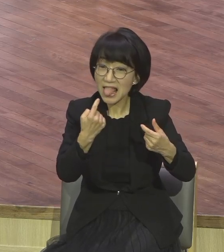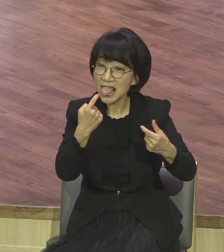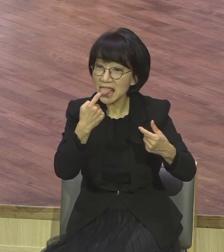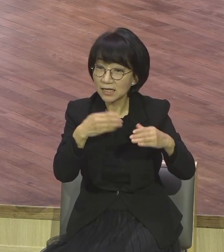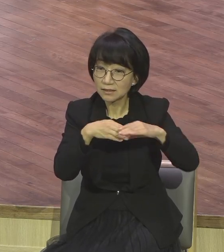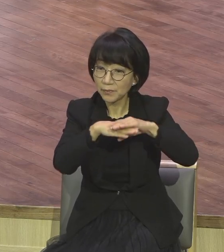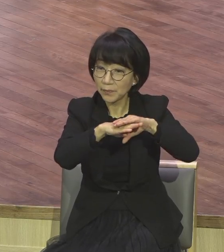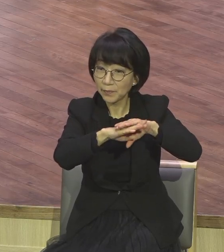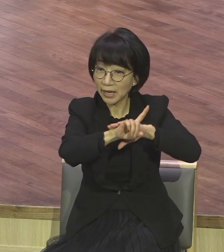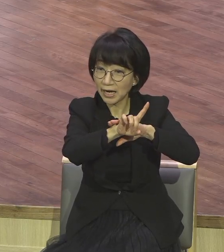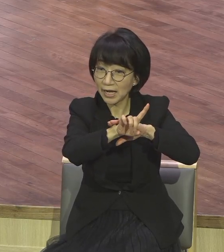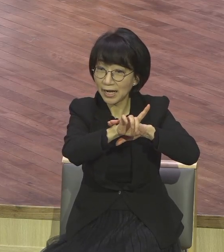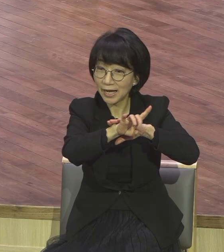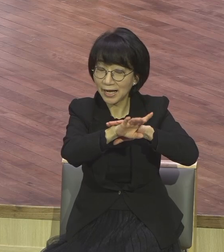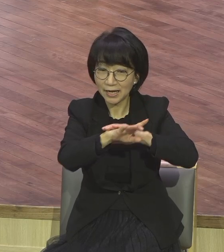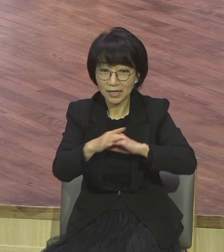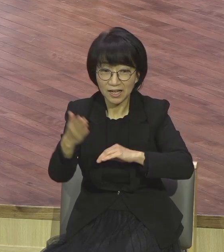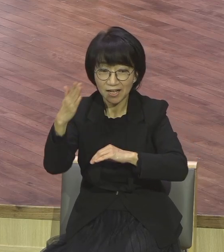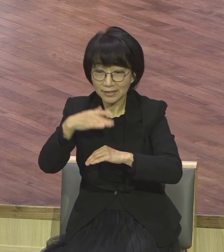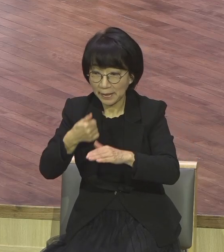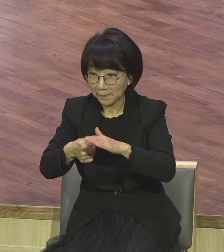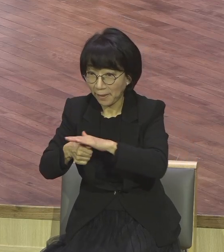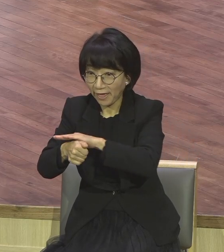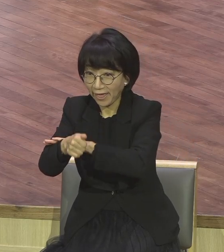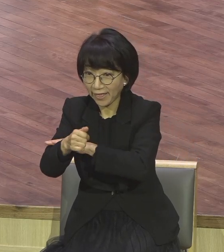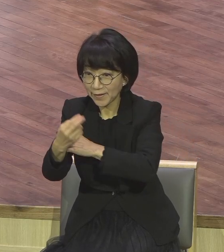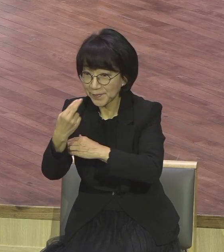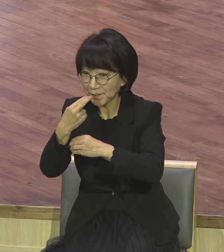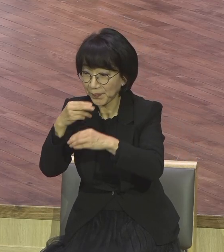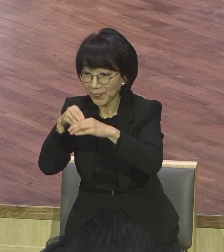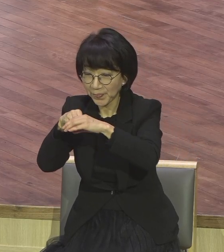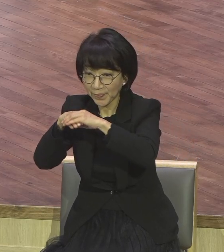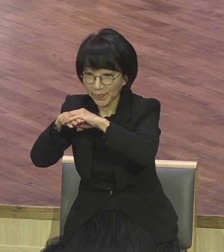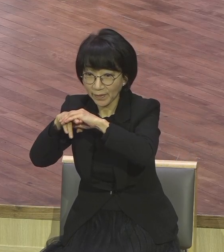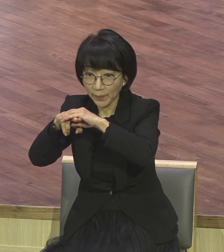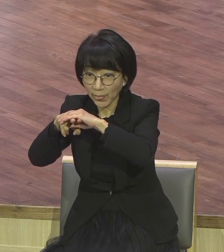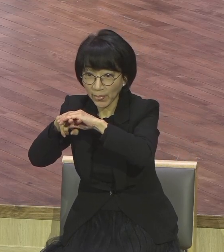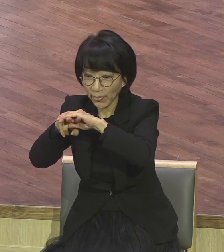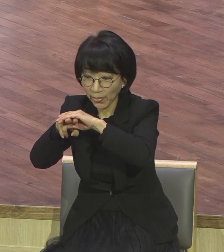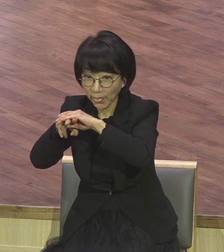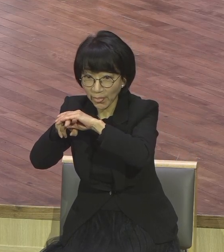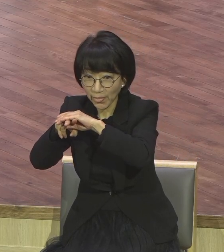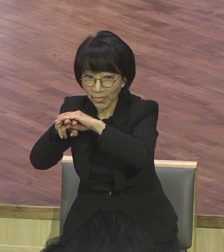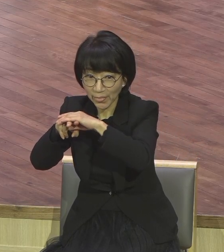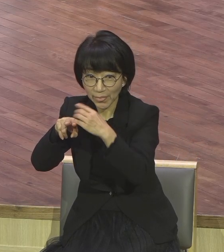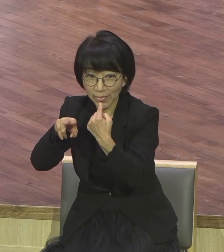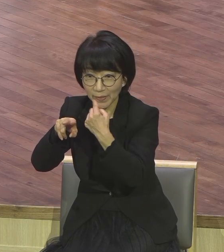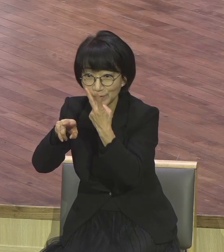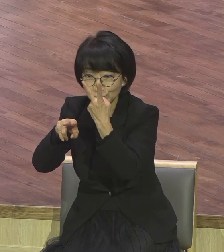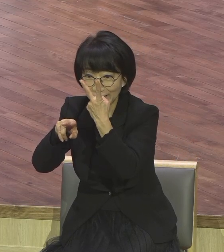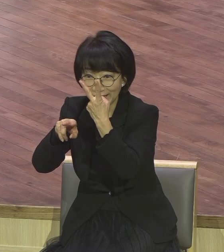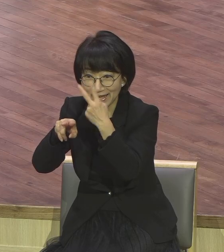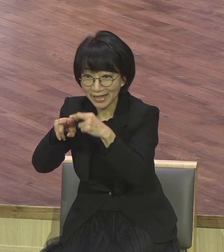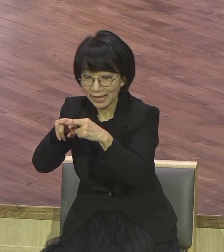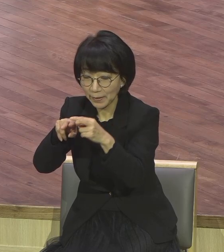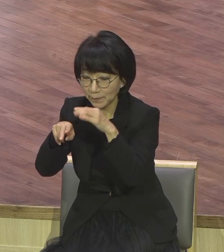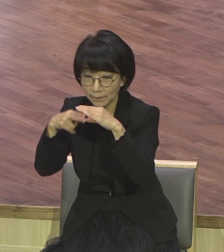혀가 갈라져 있는데 고대 사람들은 이것을 갈라진 걸 보지 않고 혀가 두 개 있다고 본 거예요. 혀가 두 개가 있으니까